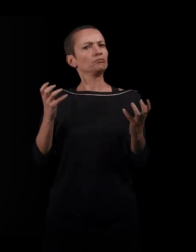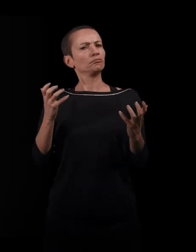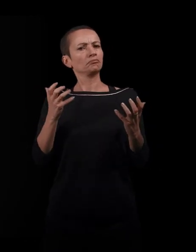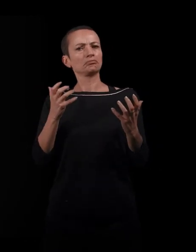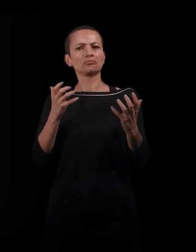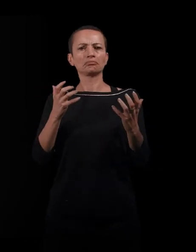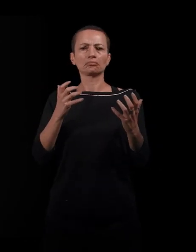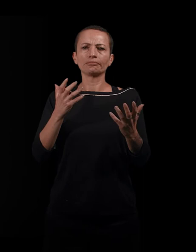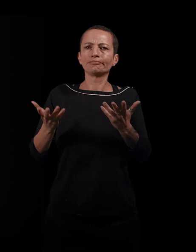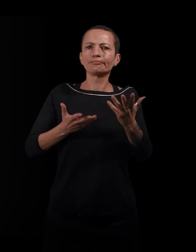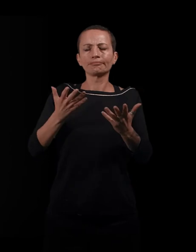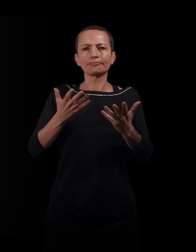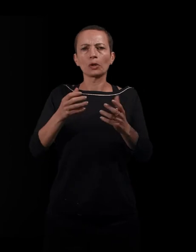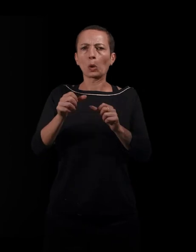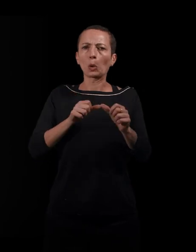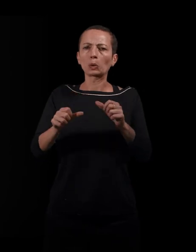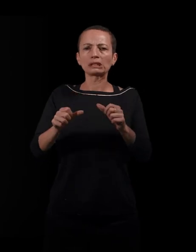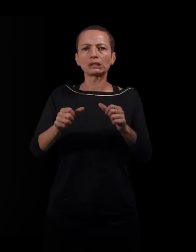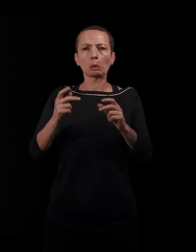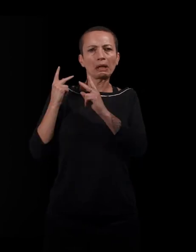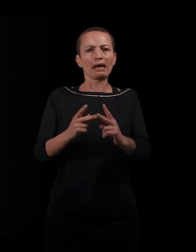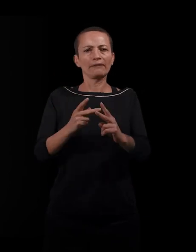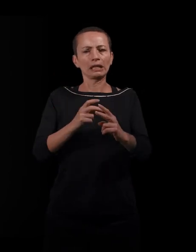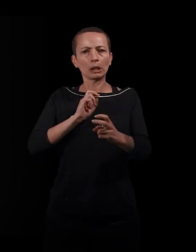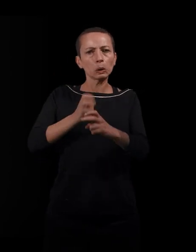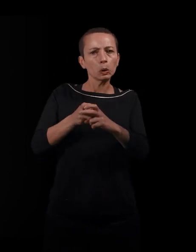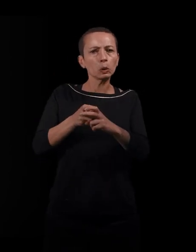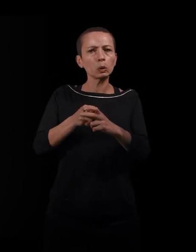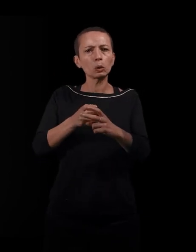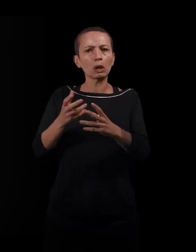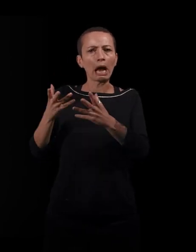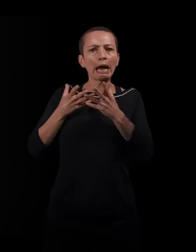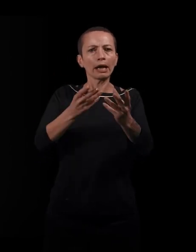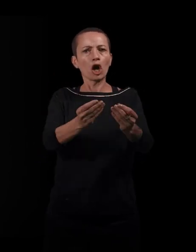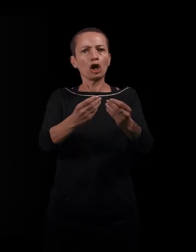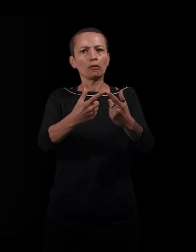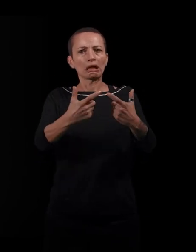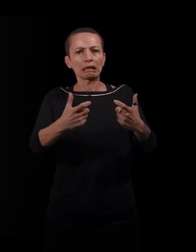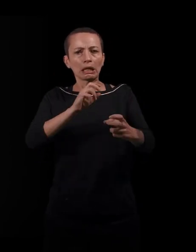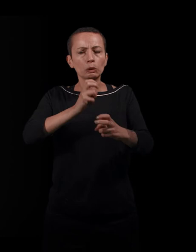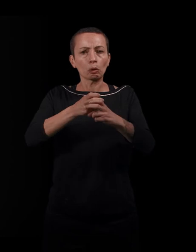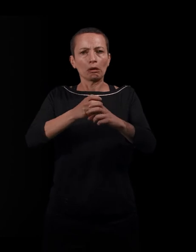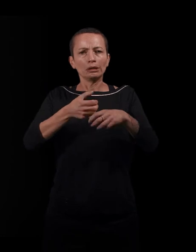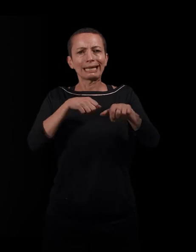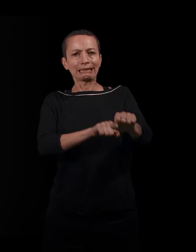des conditions d'arrivée, d'accueil, difficultés matérielles. Vous décrivez comment ils sont finalement, avec son mari,